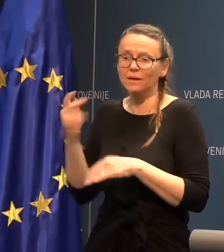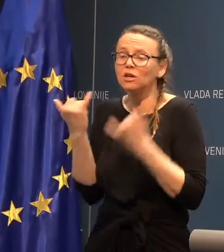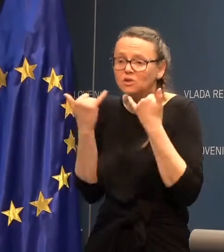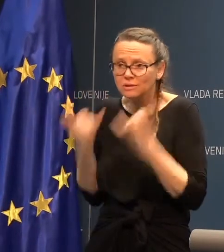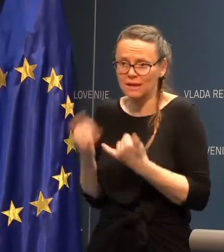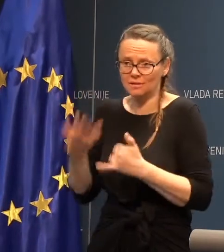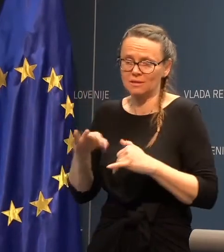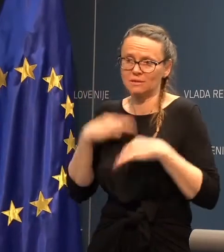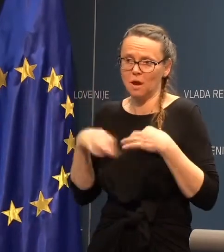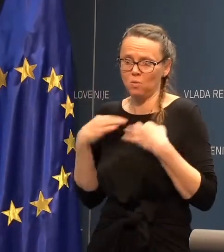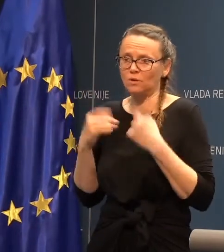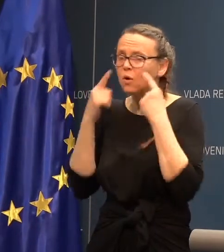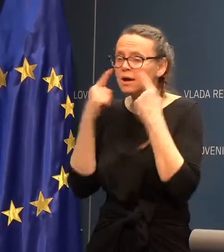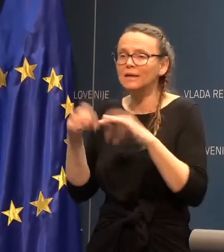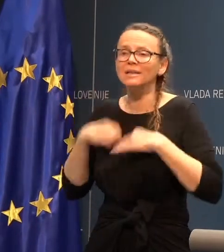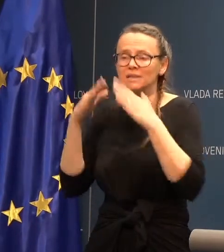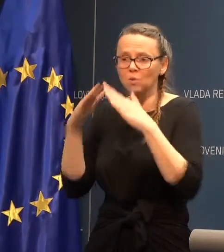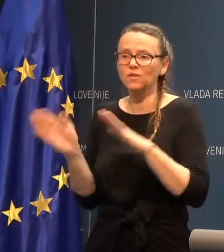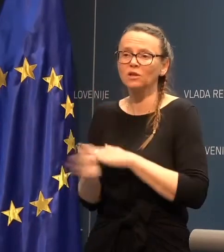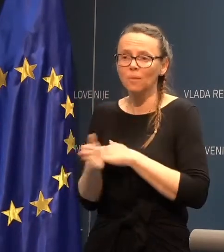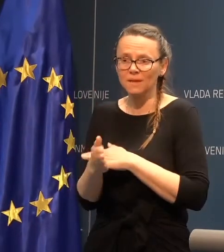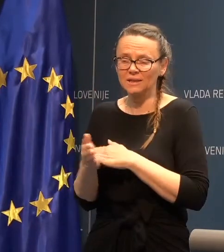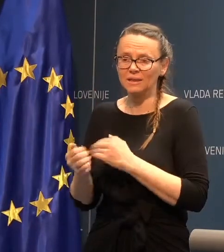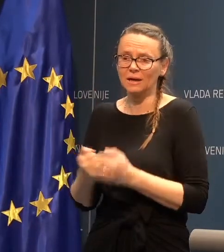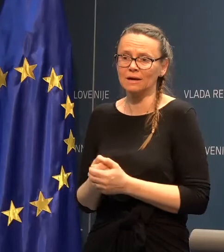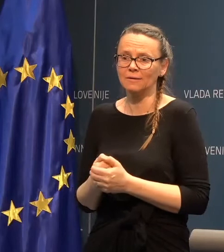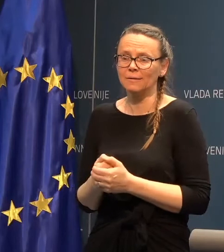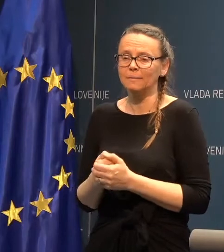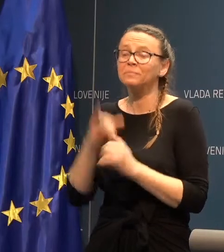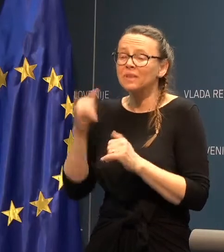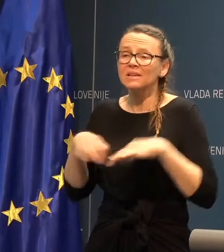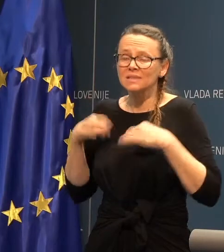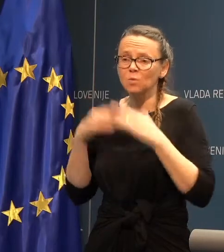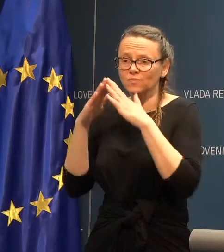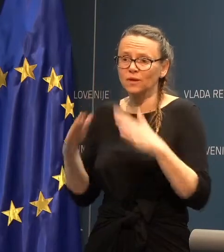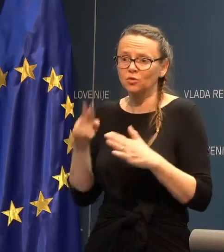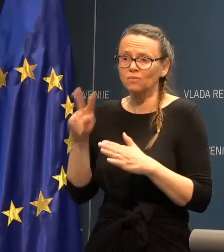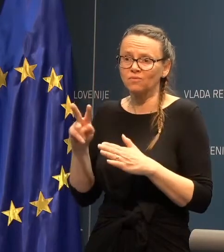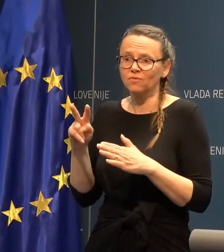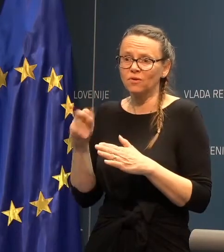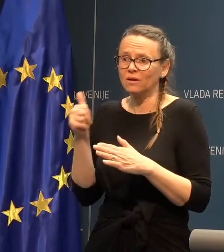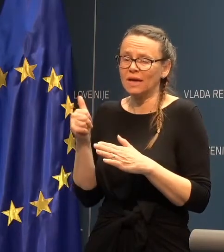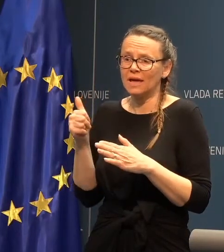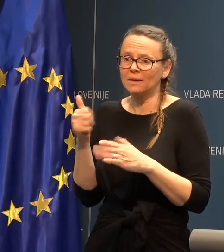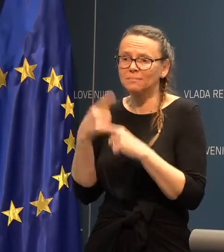nazdravljena. Kaj se tiče zdravstvenega domu Metlike, je dejansko zdravstveni domov v nekem konceptu zaprt, kar pomeni,